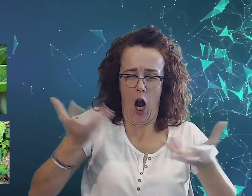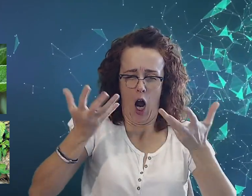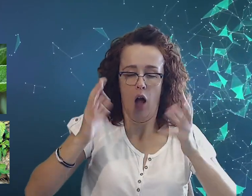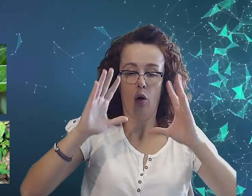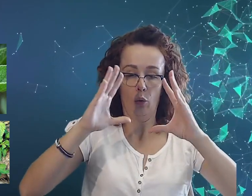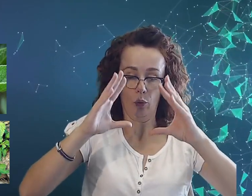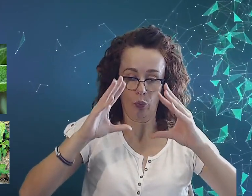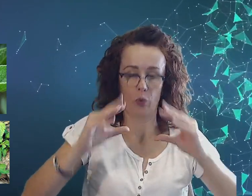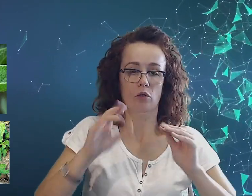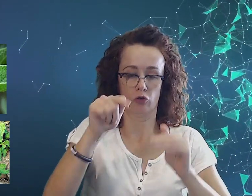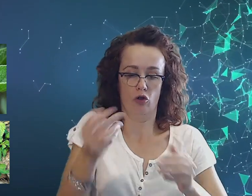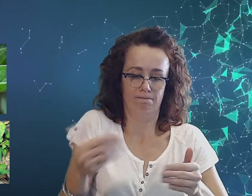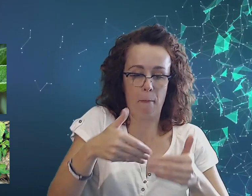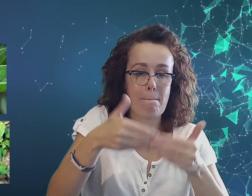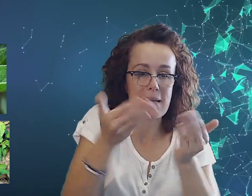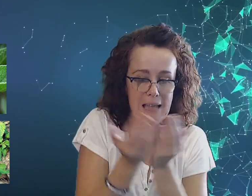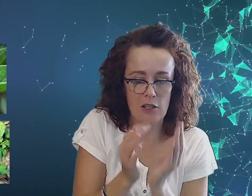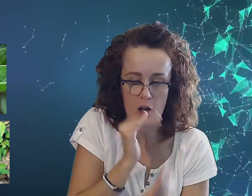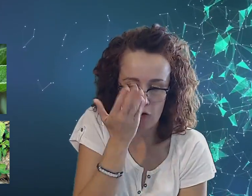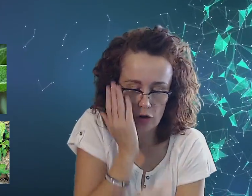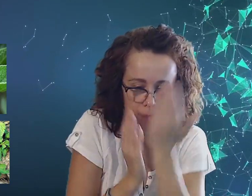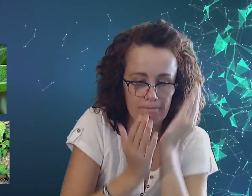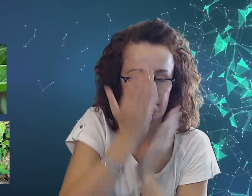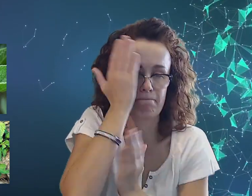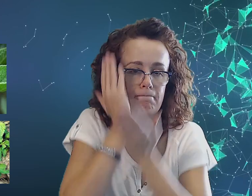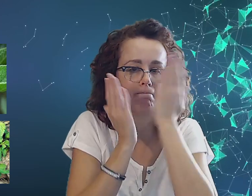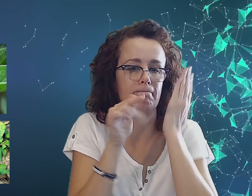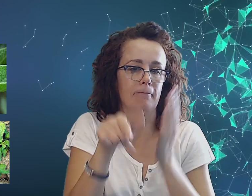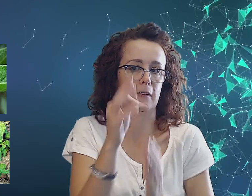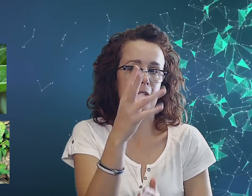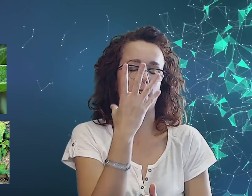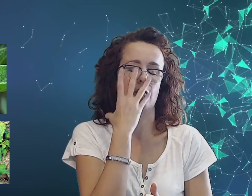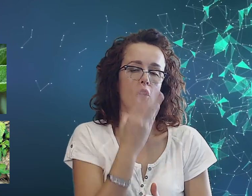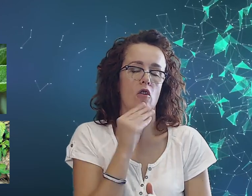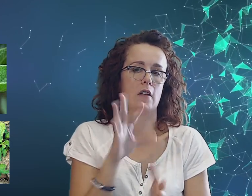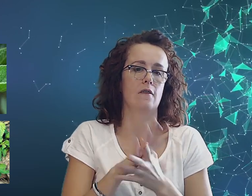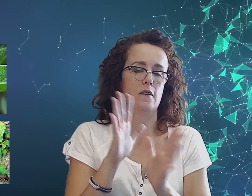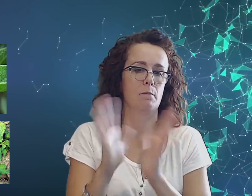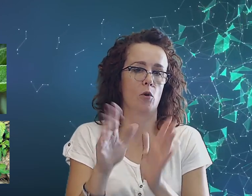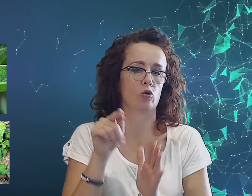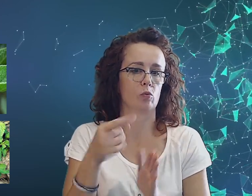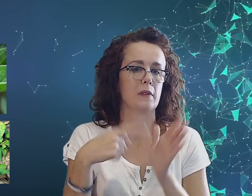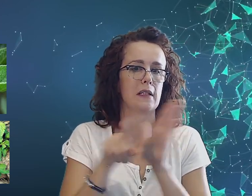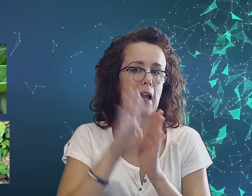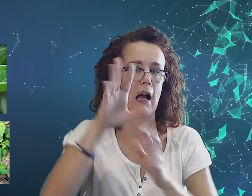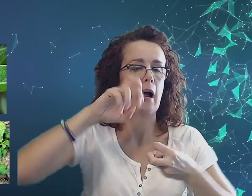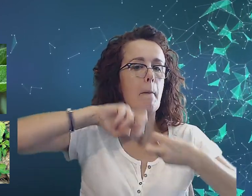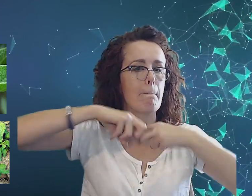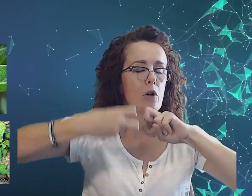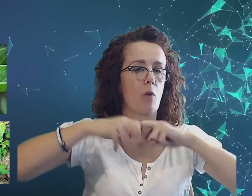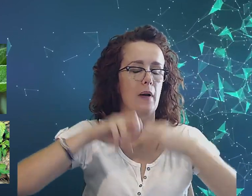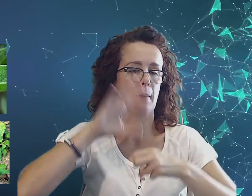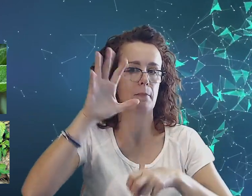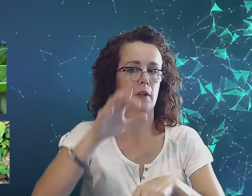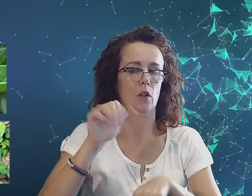To też tak wygląda. Tak wygląda w sposób dla problemu